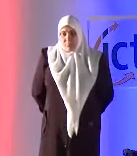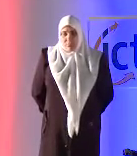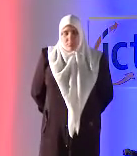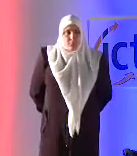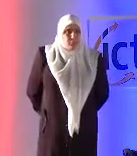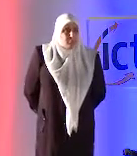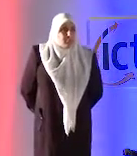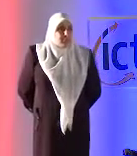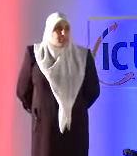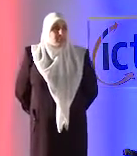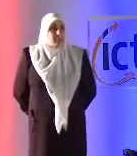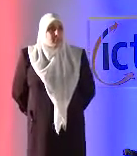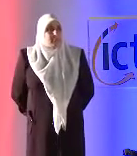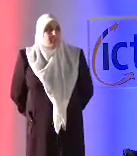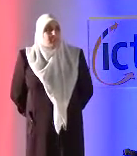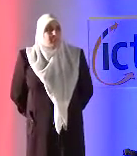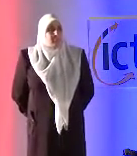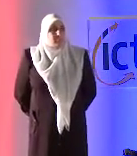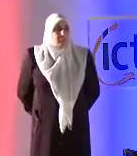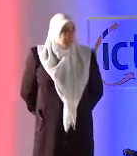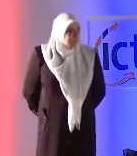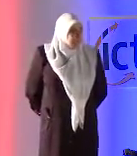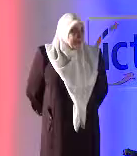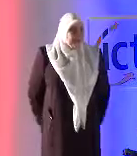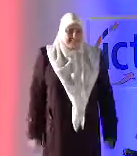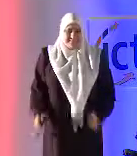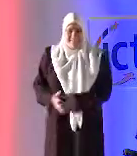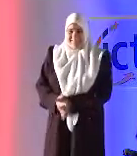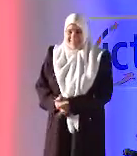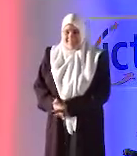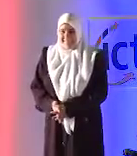للأسفل للأسفل ونحن ونحن أحسنت